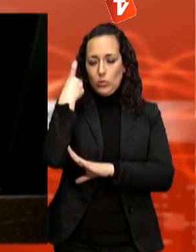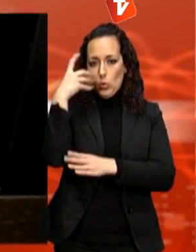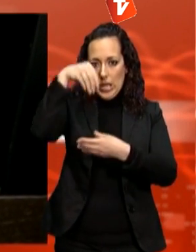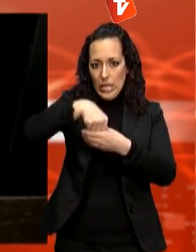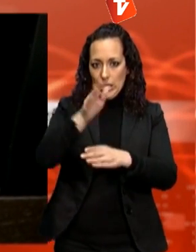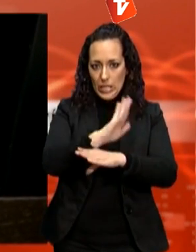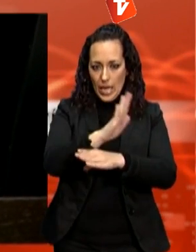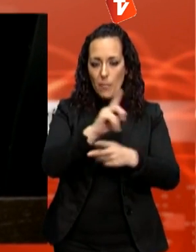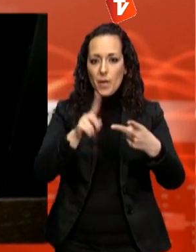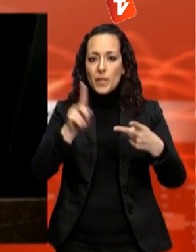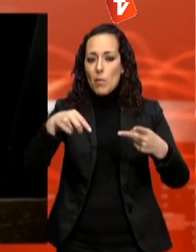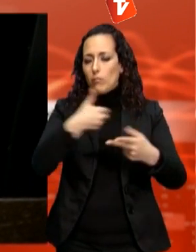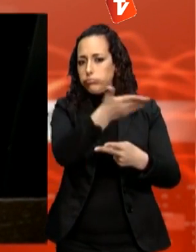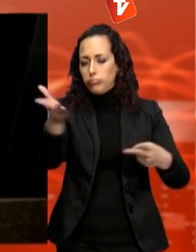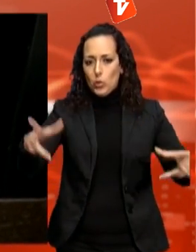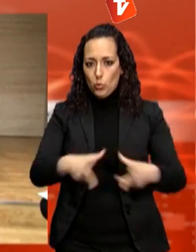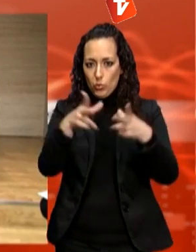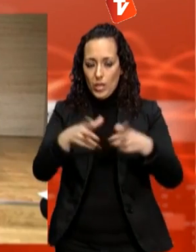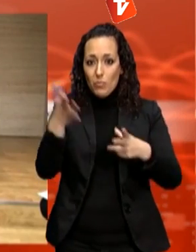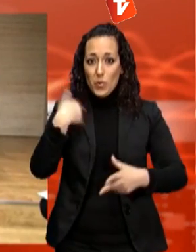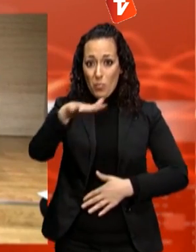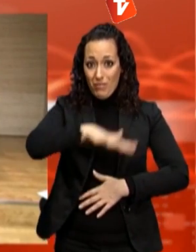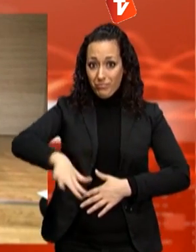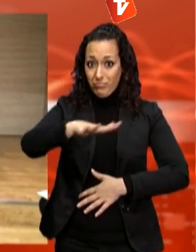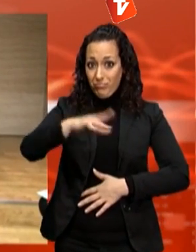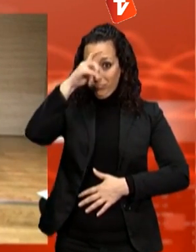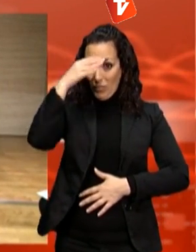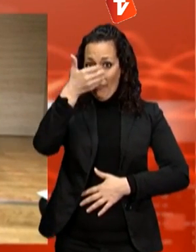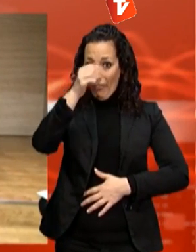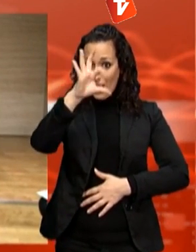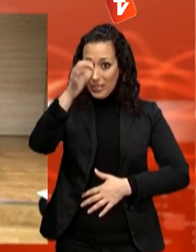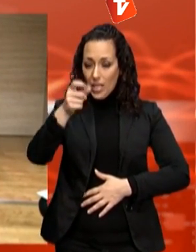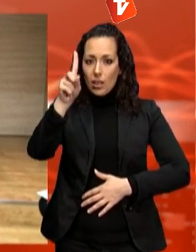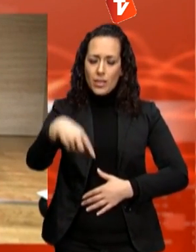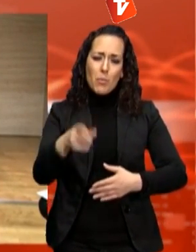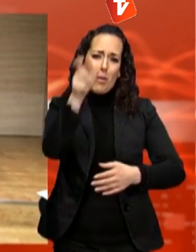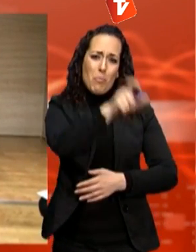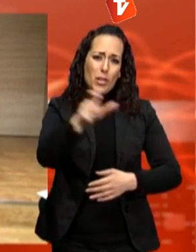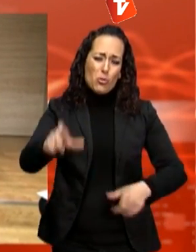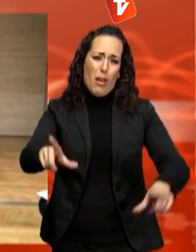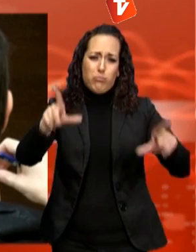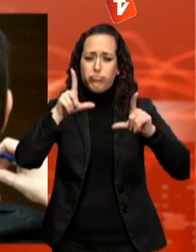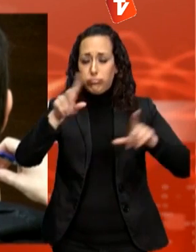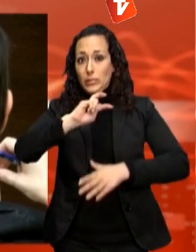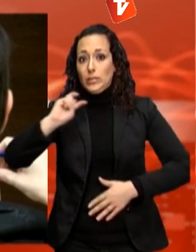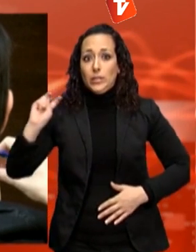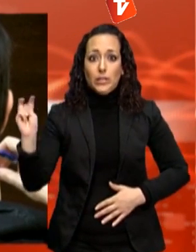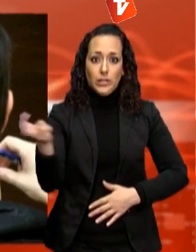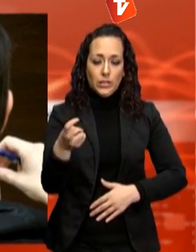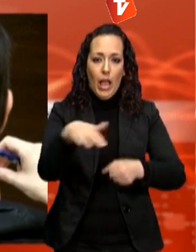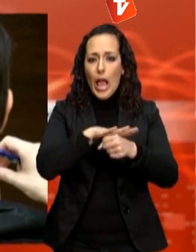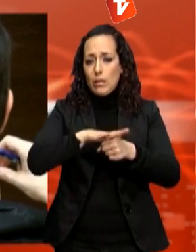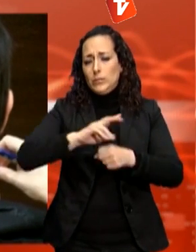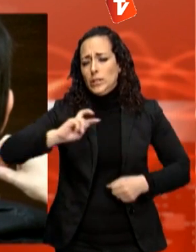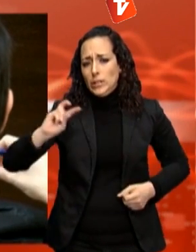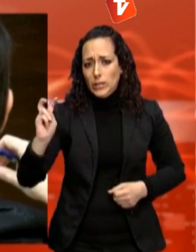ciutadania. Pel base hi passaran professionals de direcció, guió, muntatge, producció i fins i tot maquillatge i vestuari. S'hi podran veure produccions